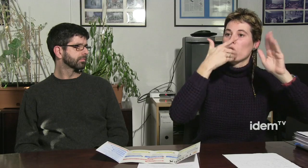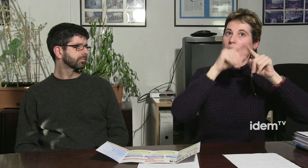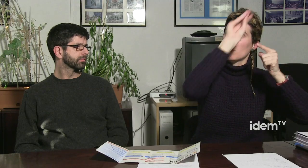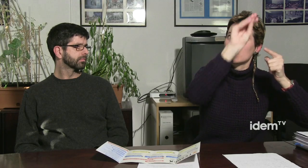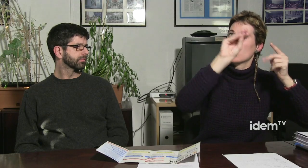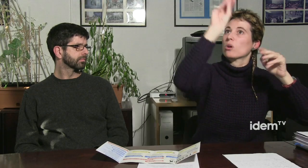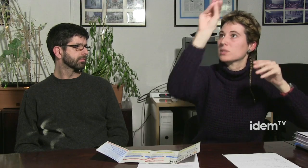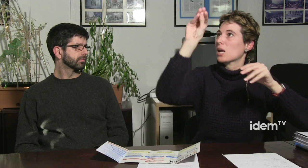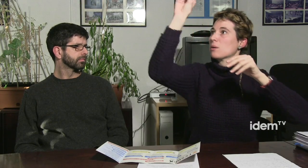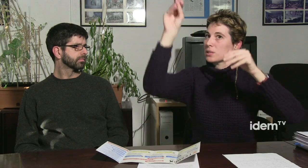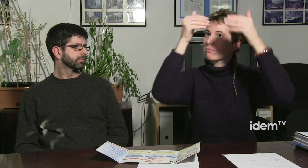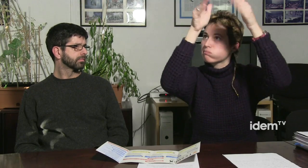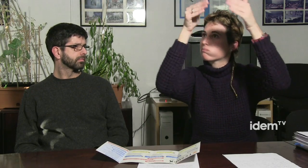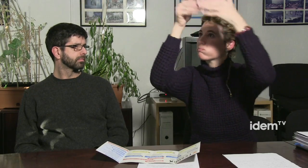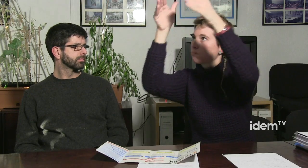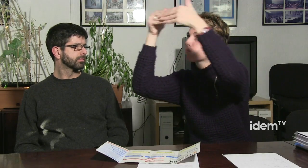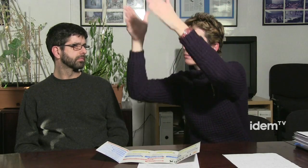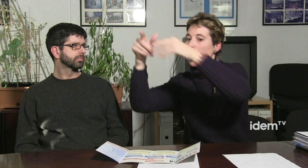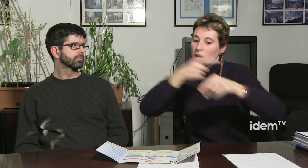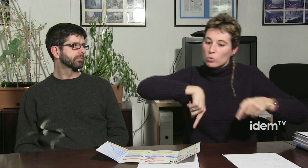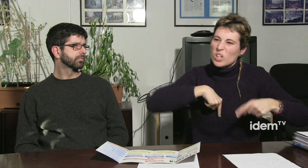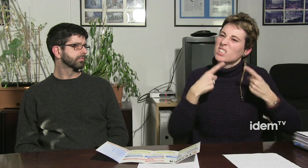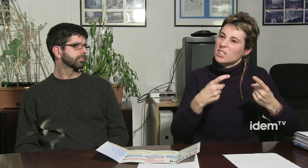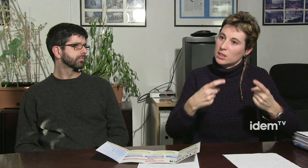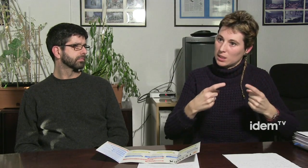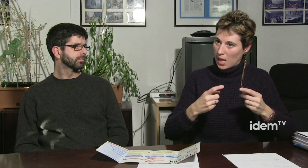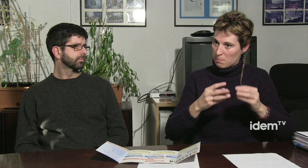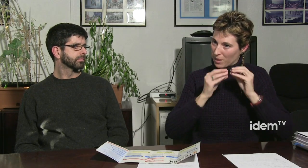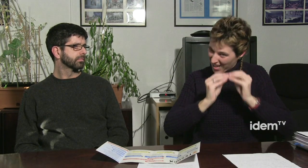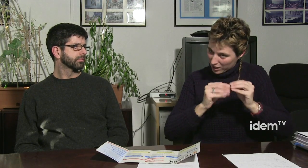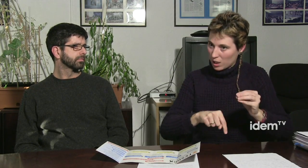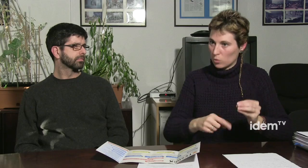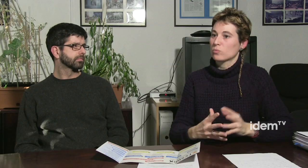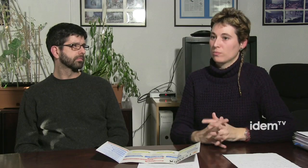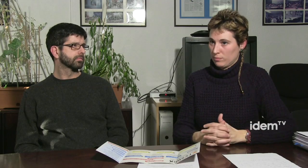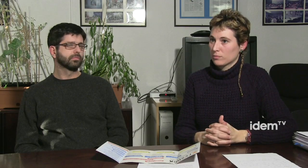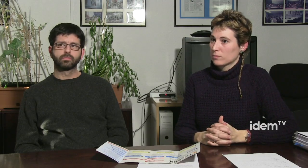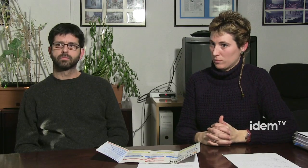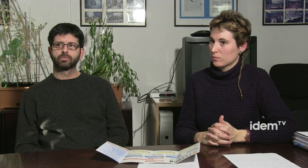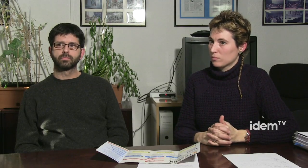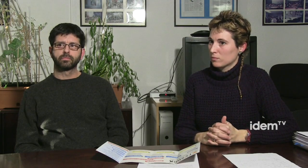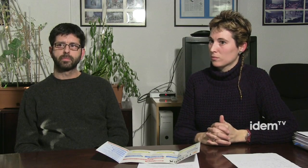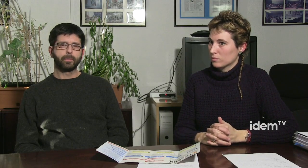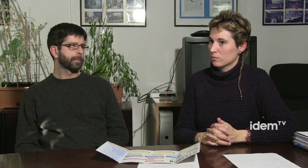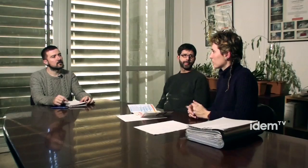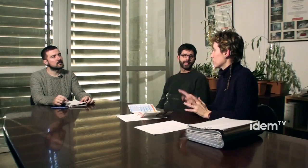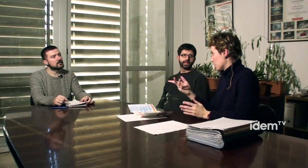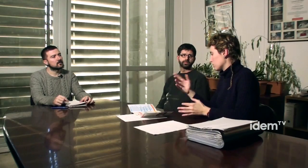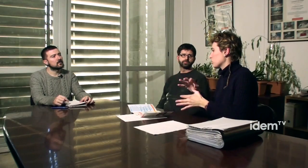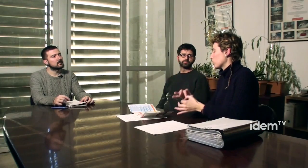podem accedir a les entitats a entitats doïdors també per tenir una comunicació amb ells perquè